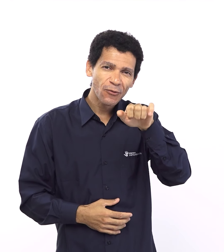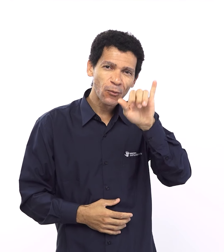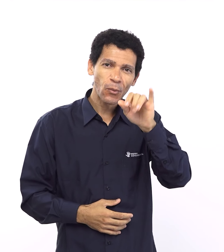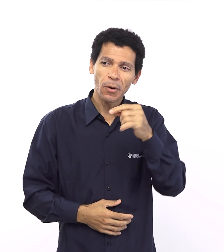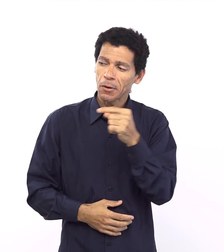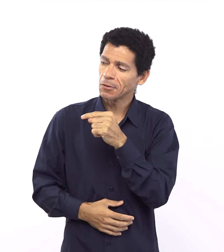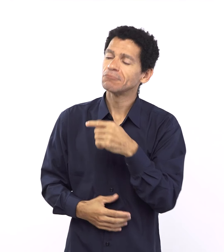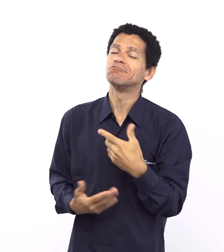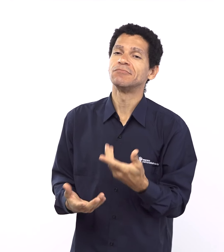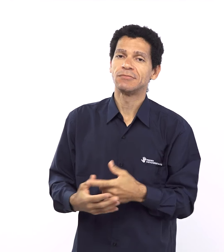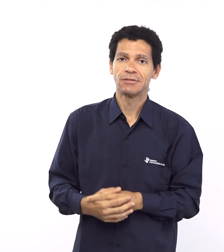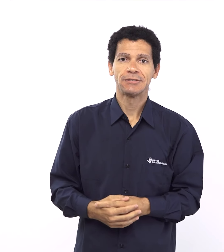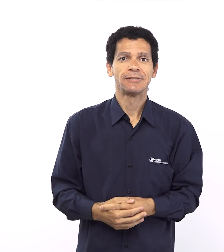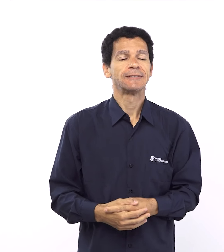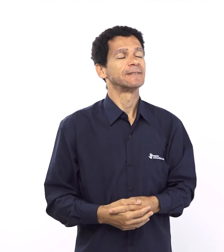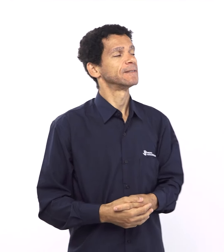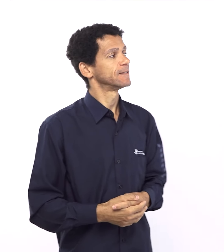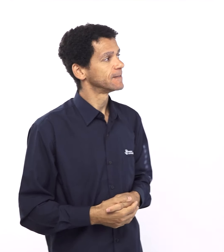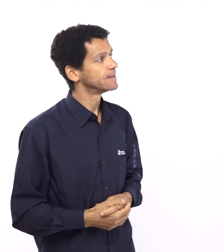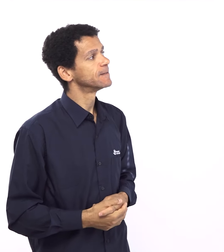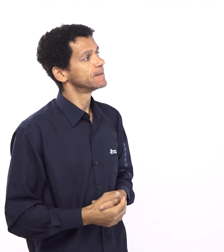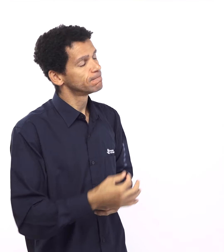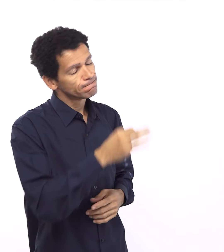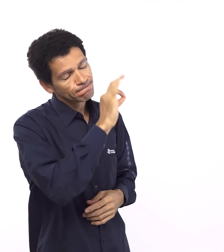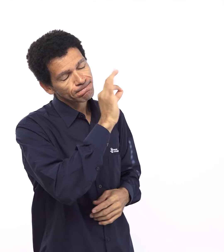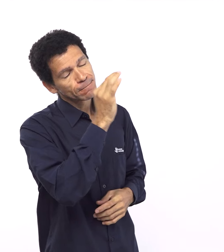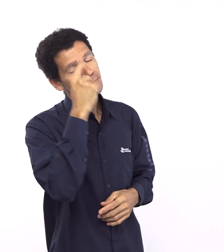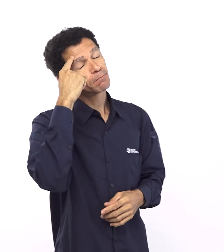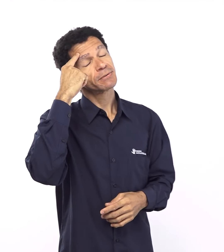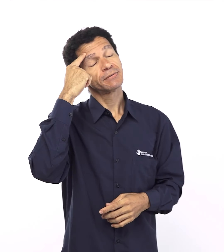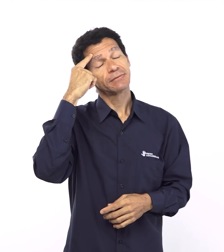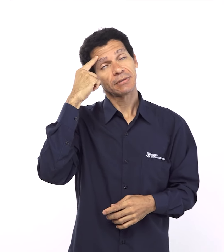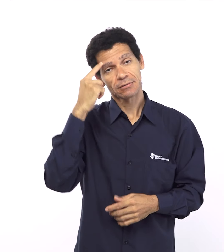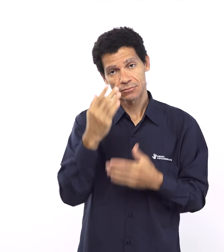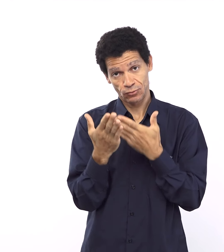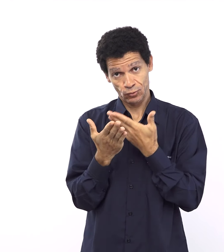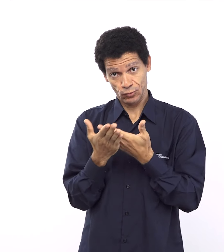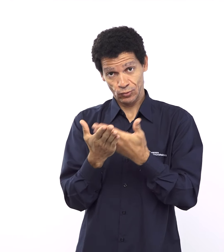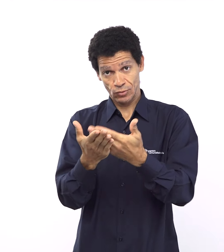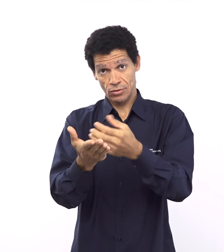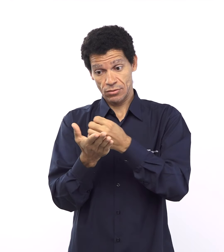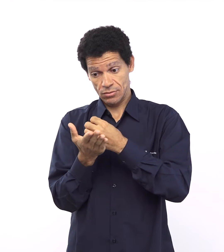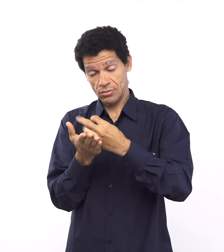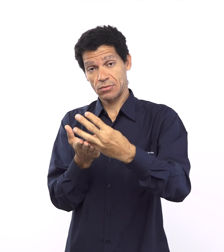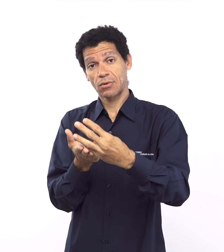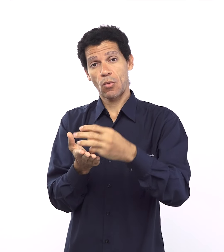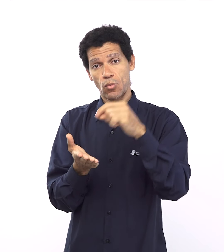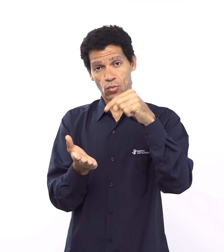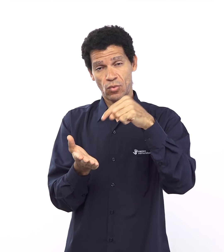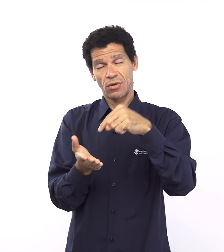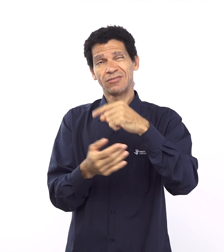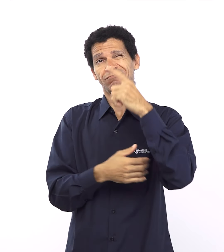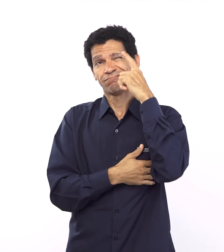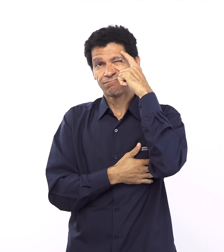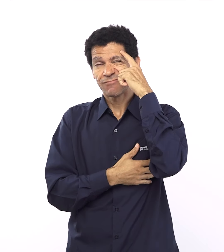desses acordos que ele faz a vulnerabilidade com a qual ele se coloca é a vulnerabilidade de um pai com um filho